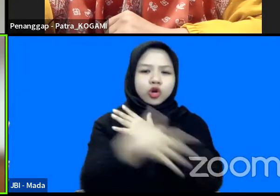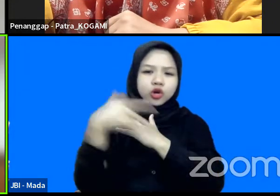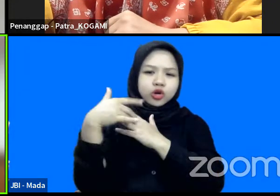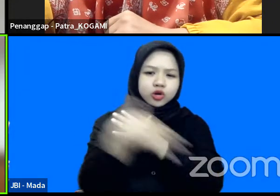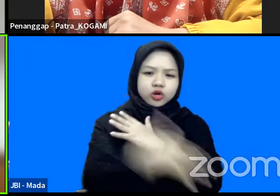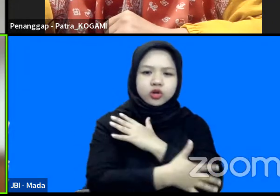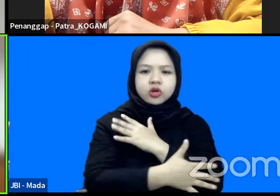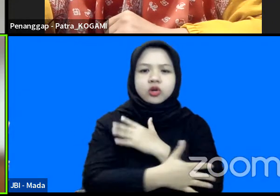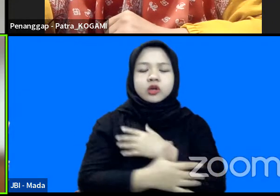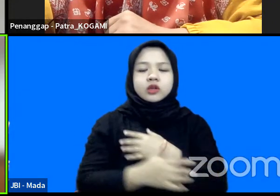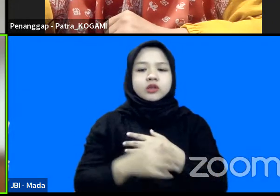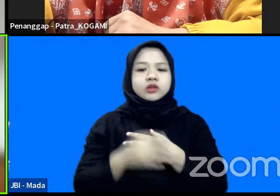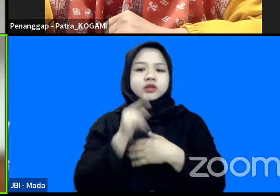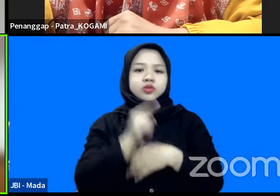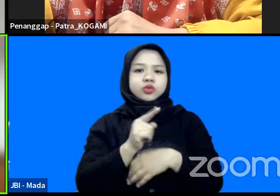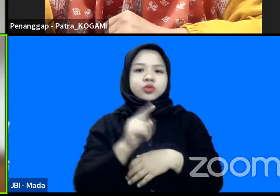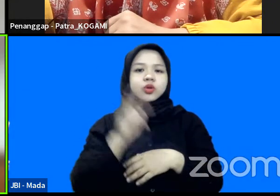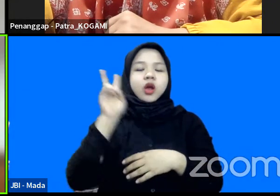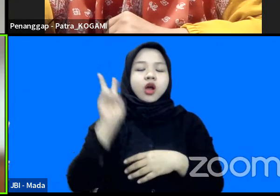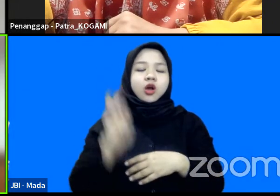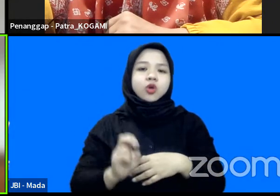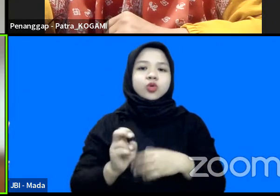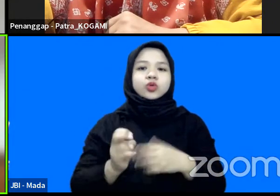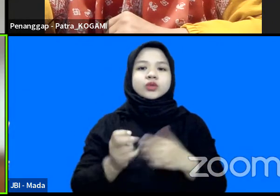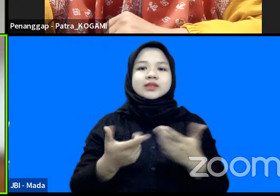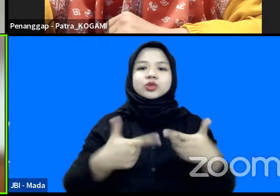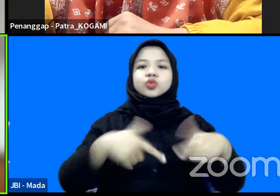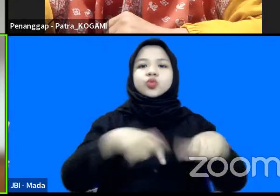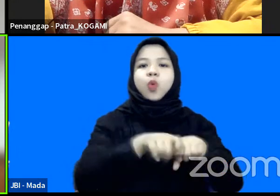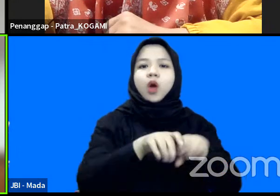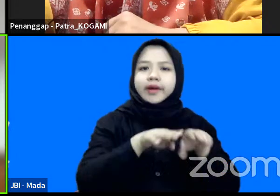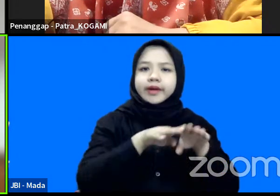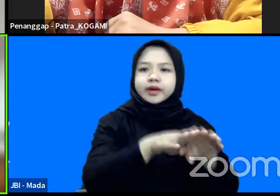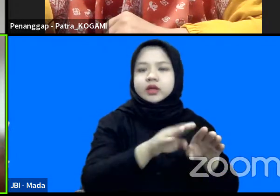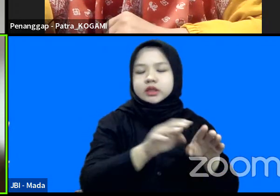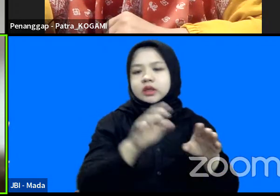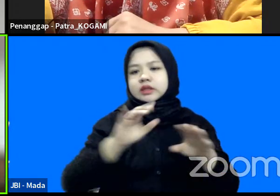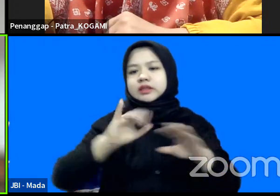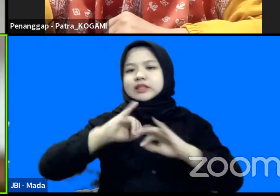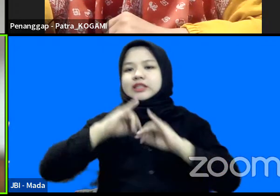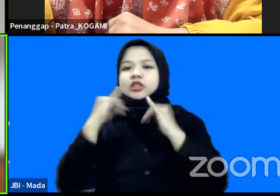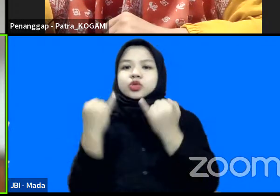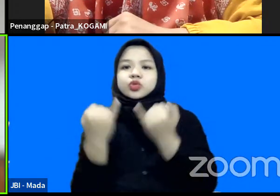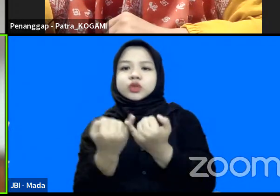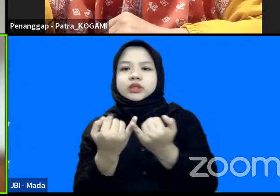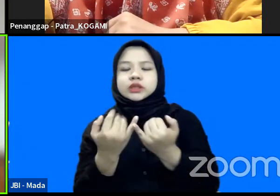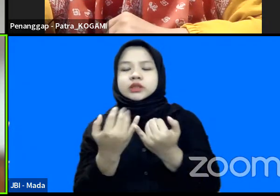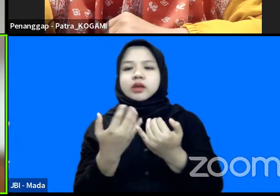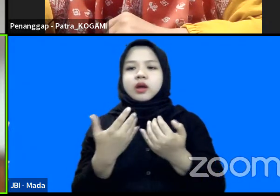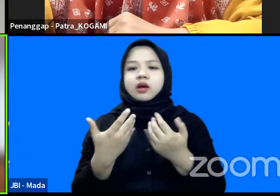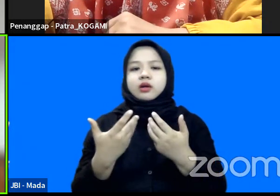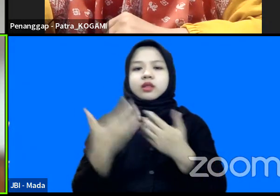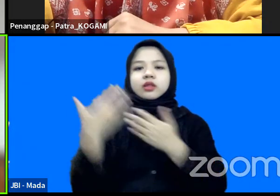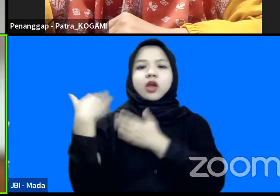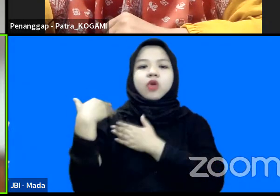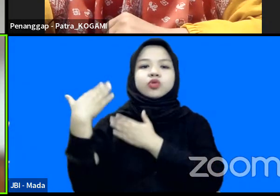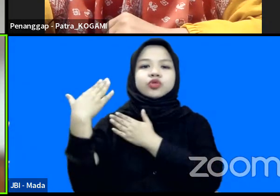memang harus selaras terkait dengan institusi yang menaungi